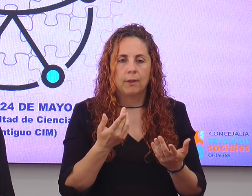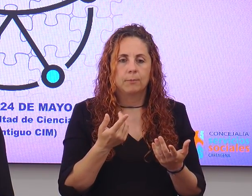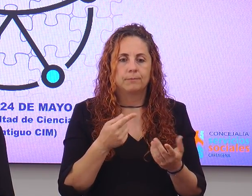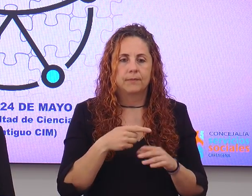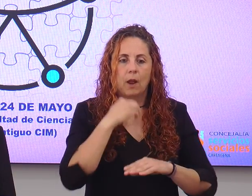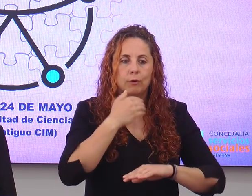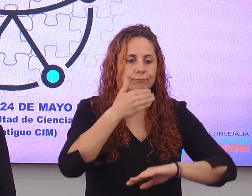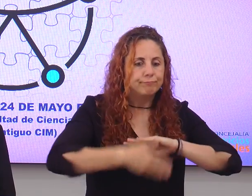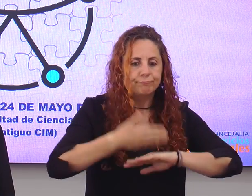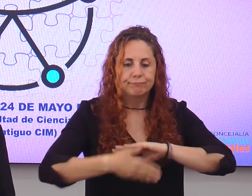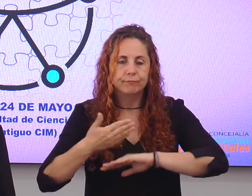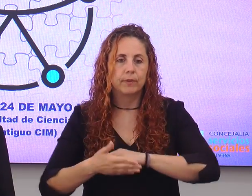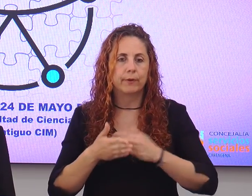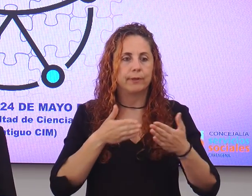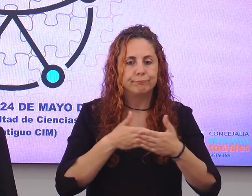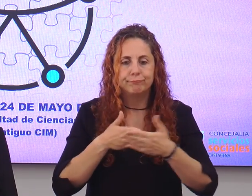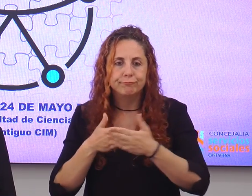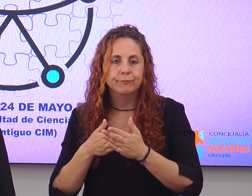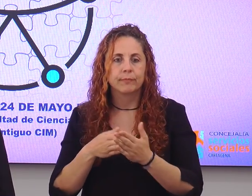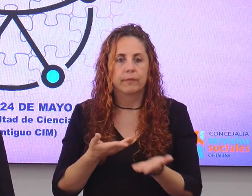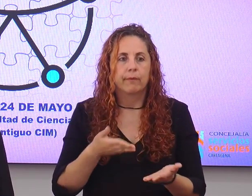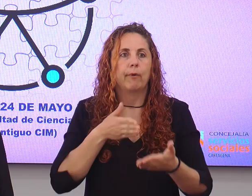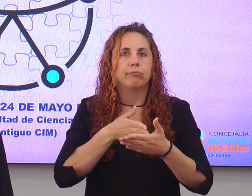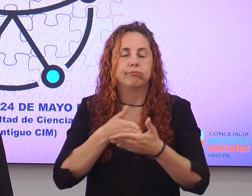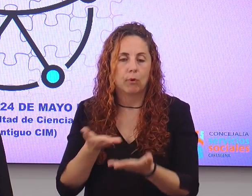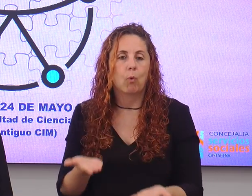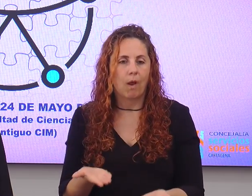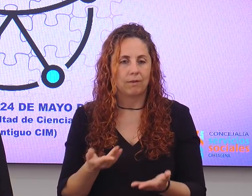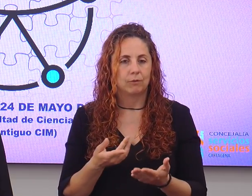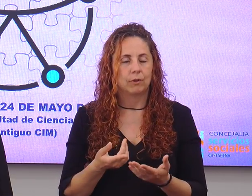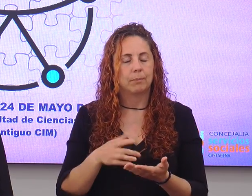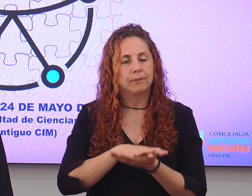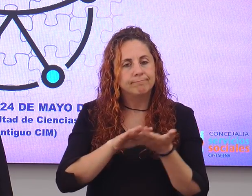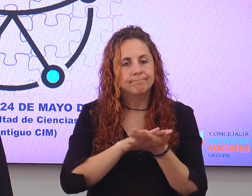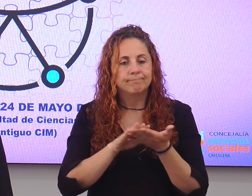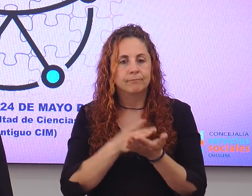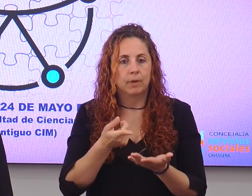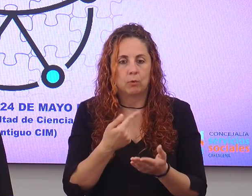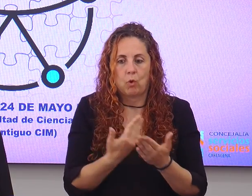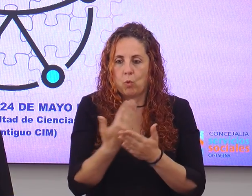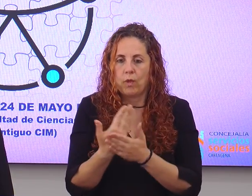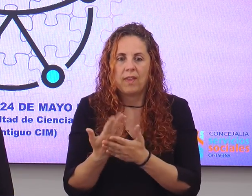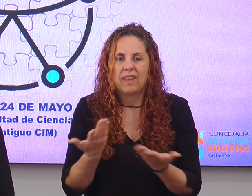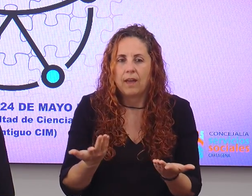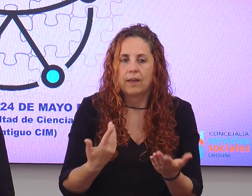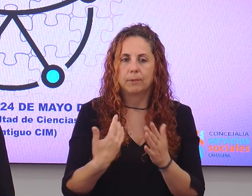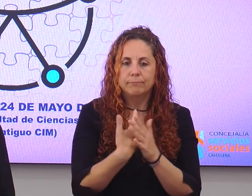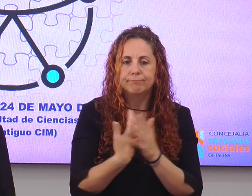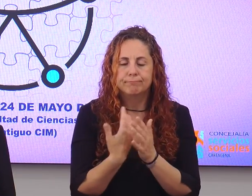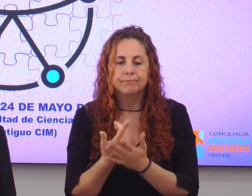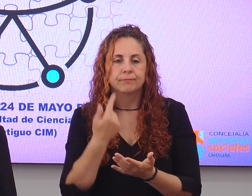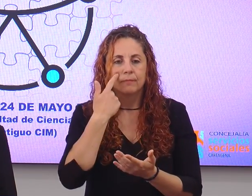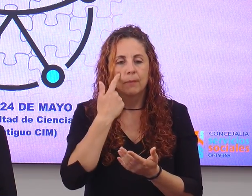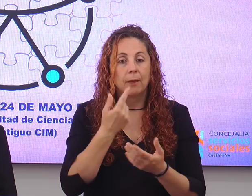que limitan, que condicionan a las personas con discapacidad, que encuentran en su día a día, y poder